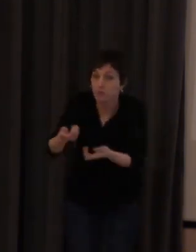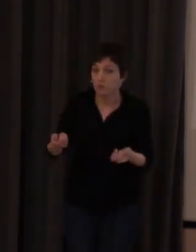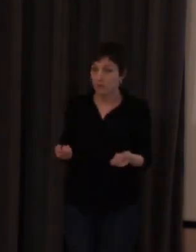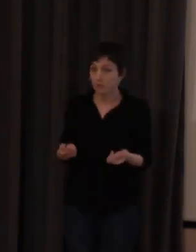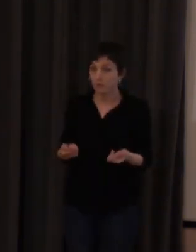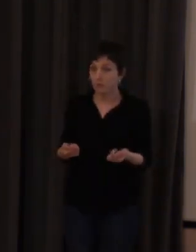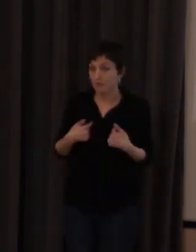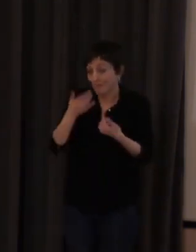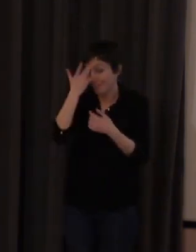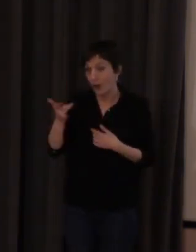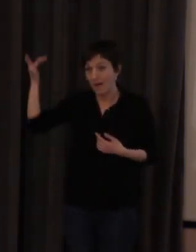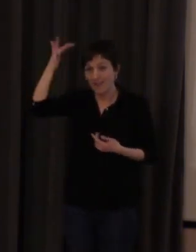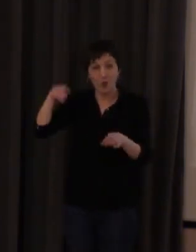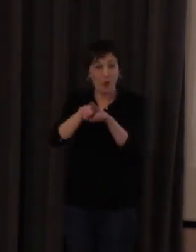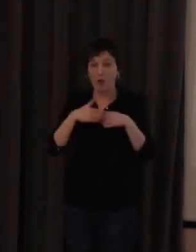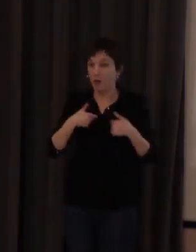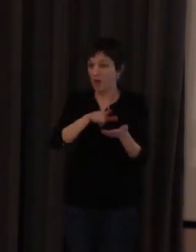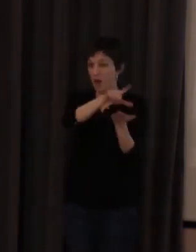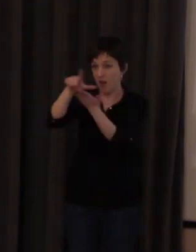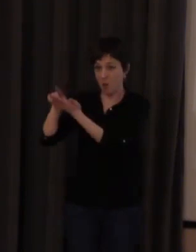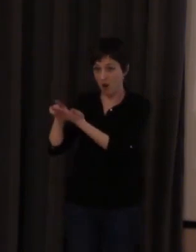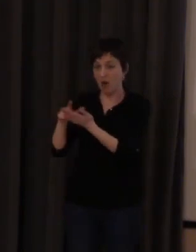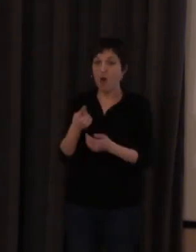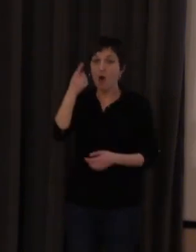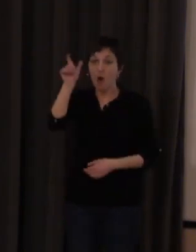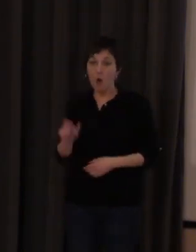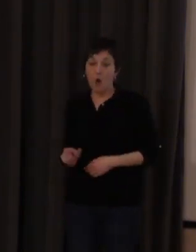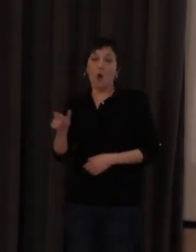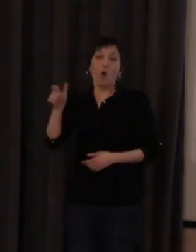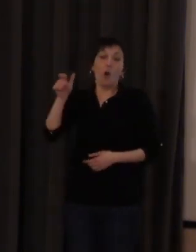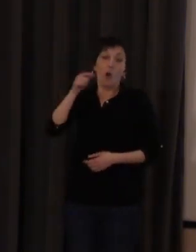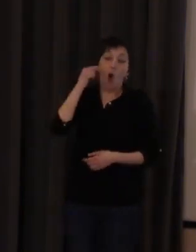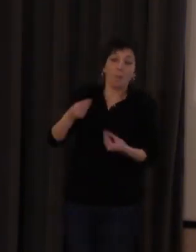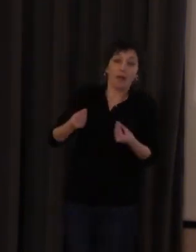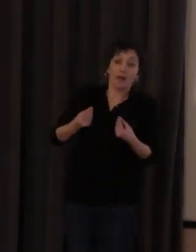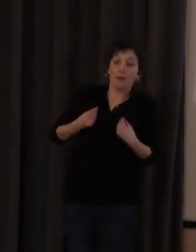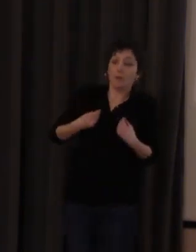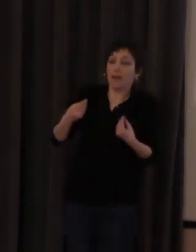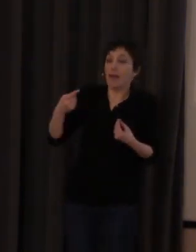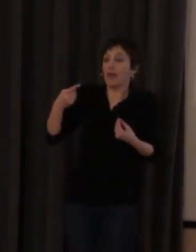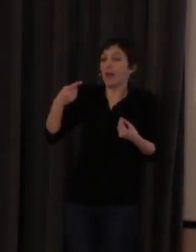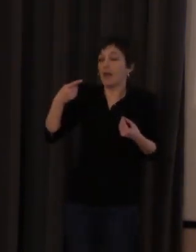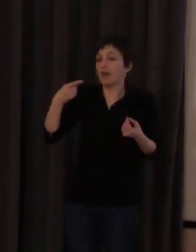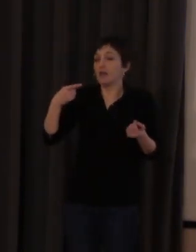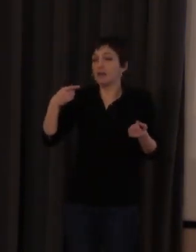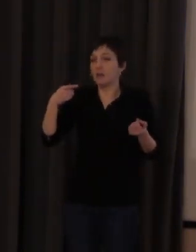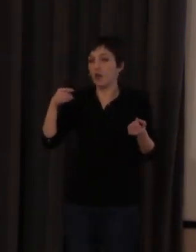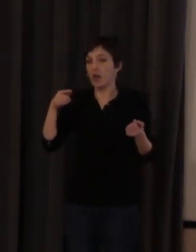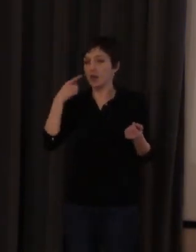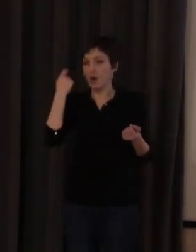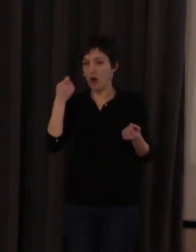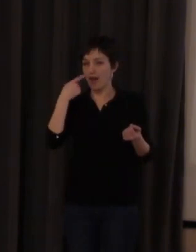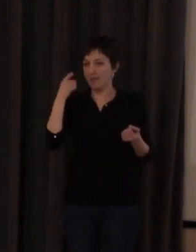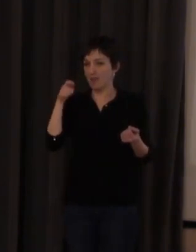entonces pues yo me imagino pues como en todas las lenguas un tío que vive en Girona pues hablará muy diferente a uno del Bachampurda yo que sé